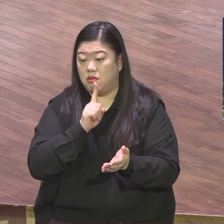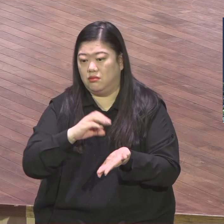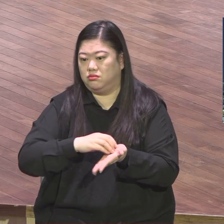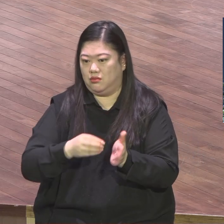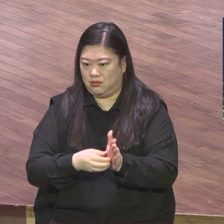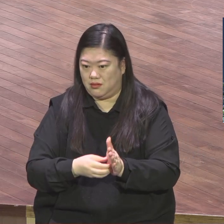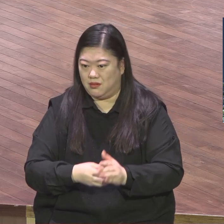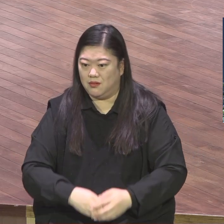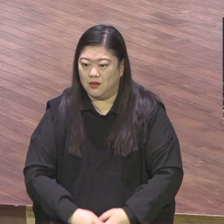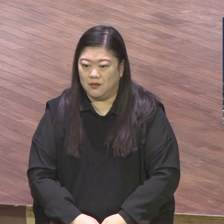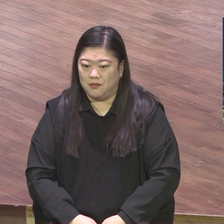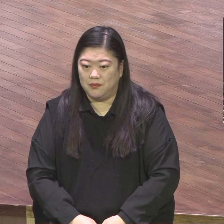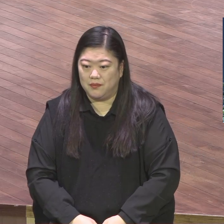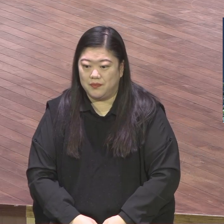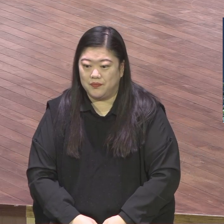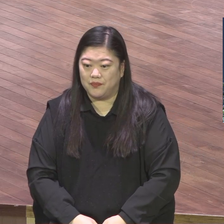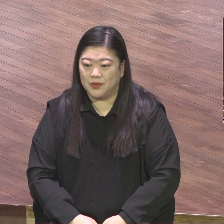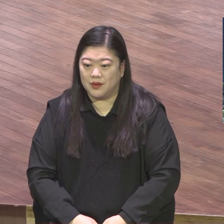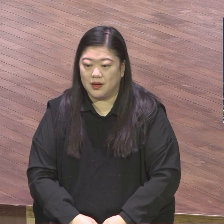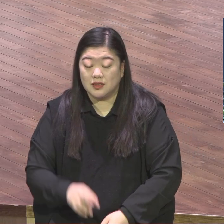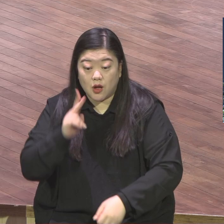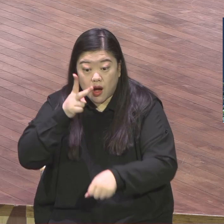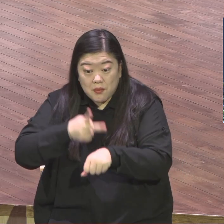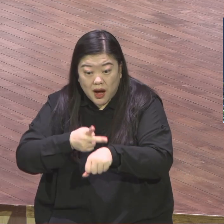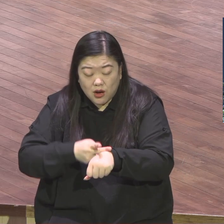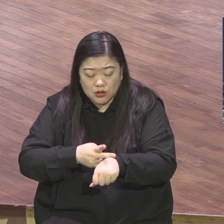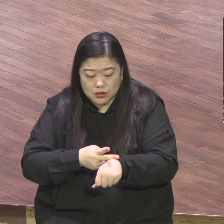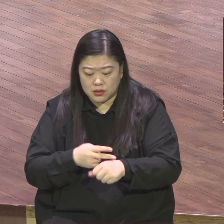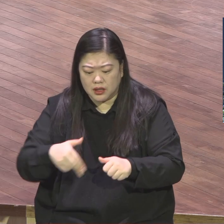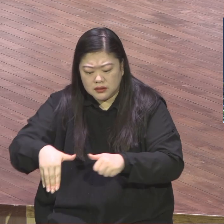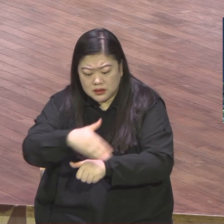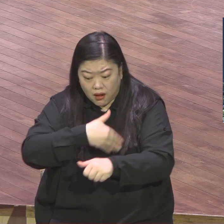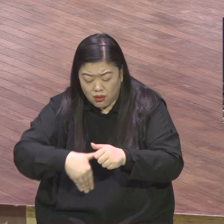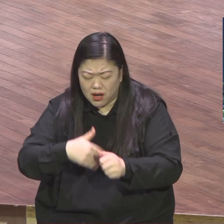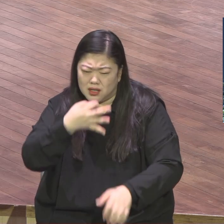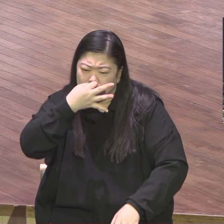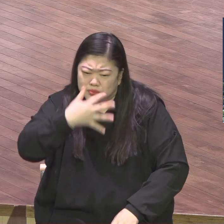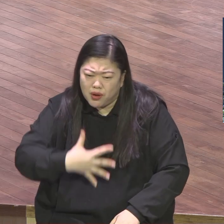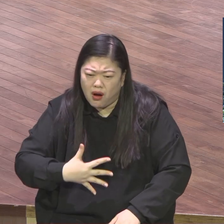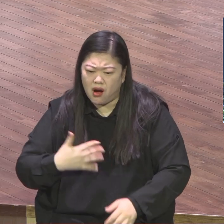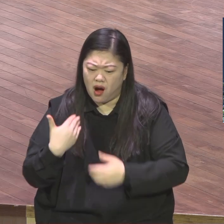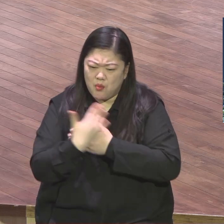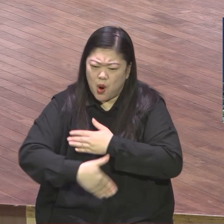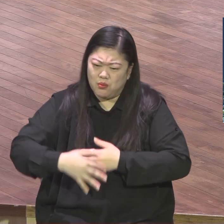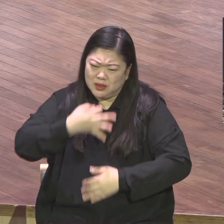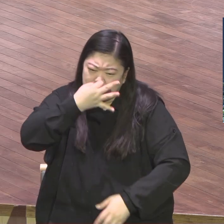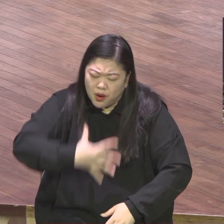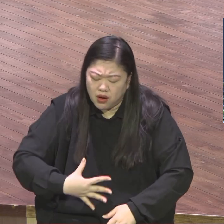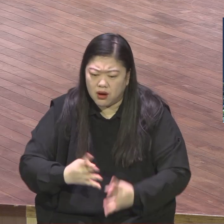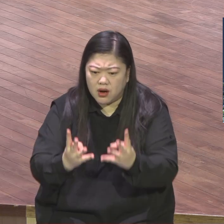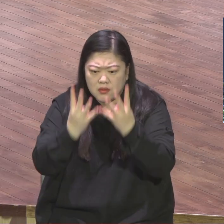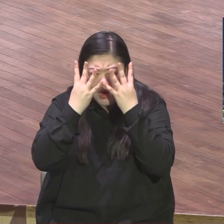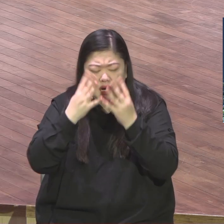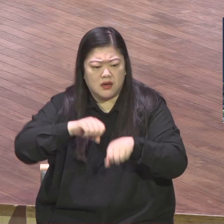속에서도 보금이 주는 참 기쁨을 아끼지 않고 누리면서 거지도 이니라라는